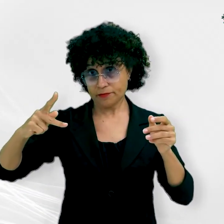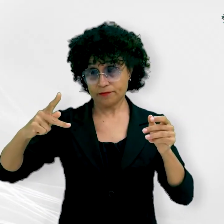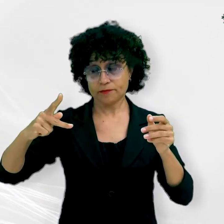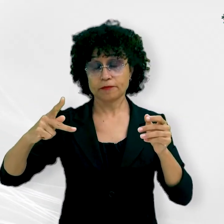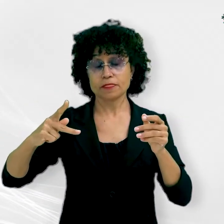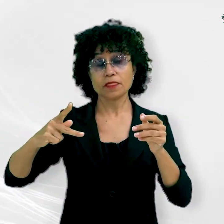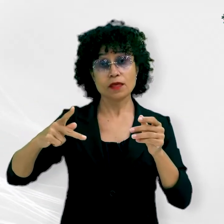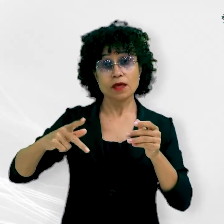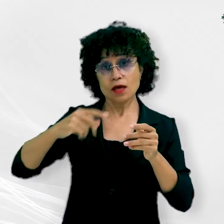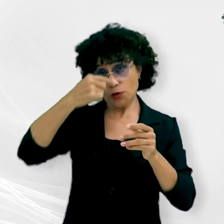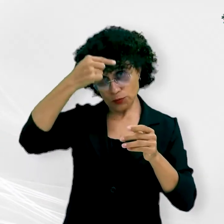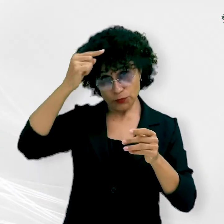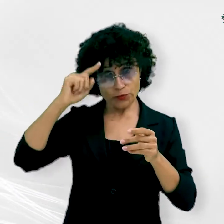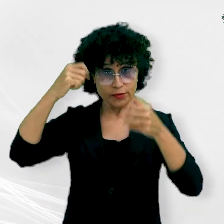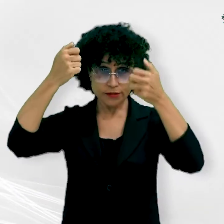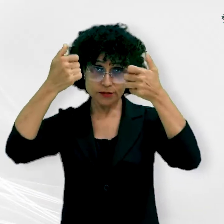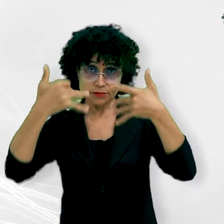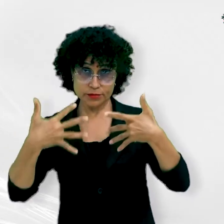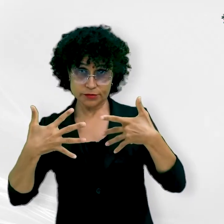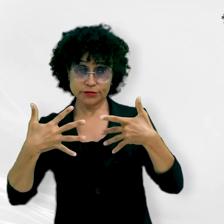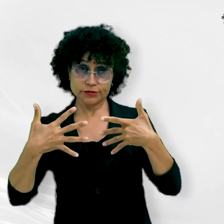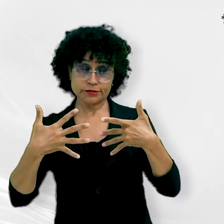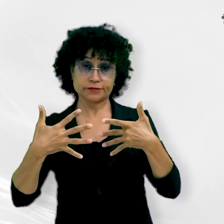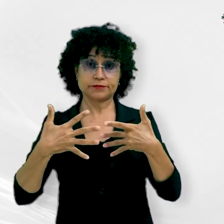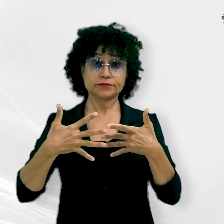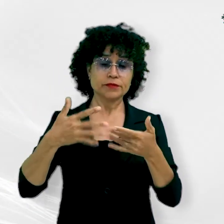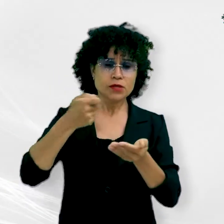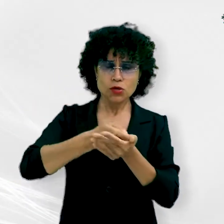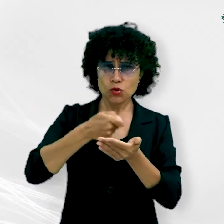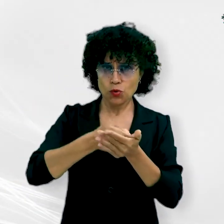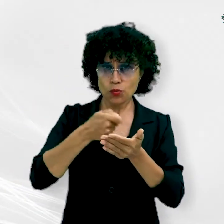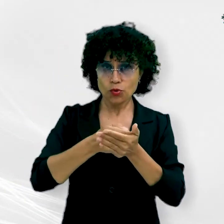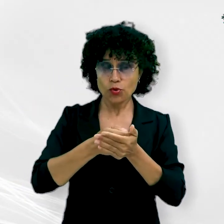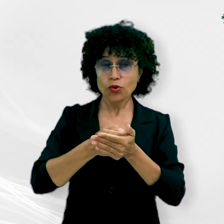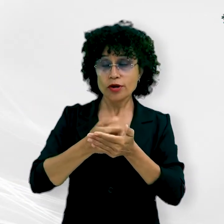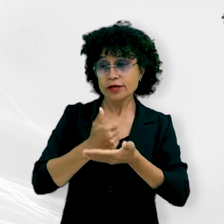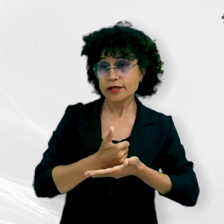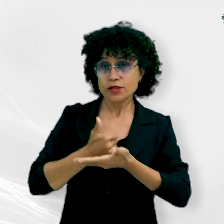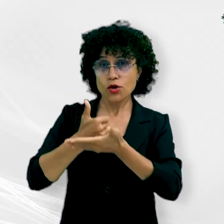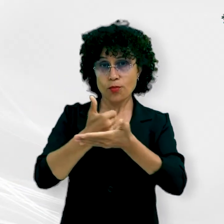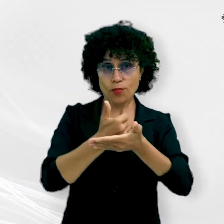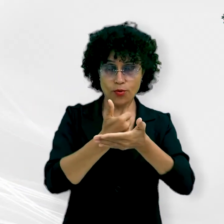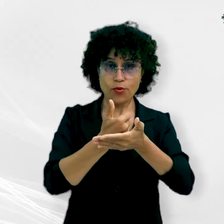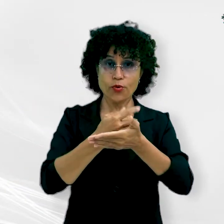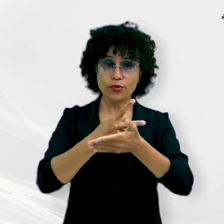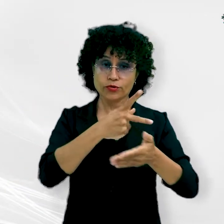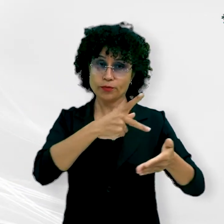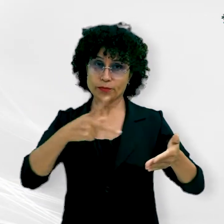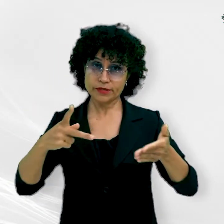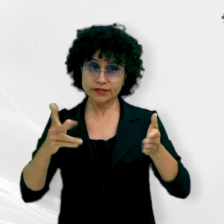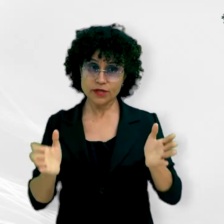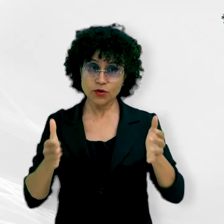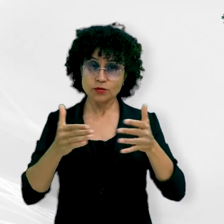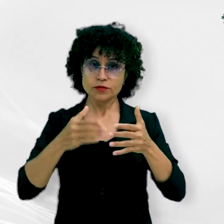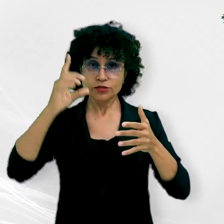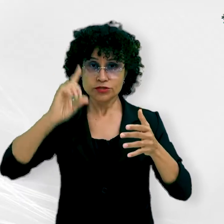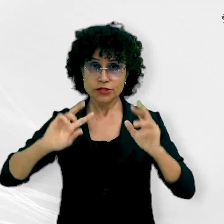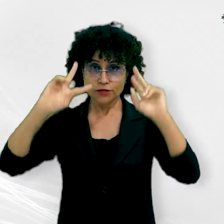aplicativo, afirmou o Procurador-Geral de Justiça José Antônio Borges Pereira, que recebeu o apoio do presidente da Comissão de Direitos